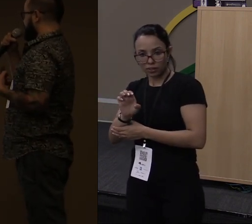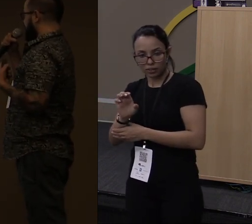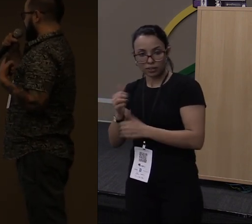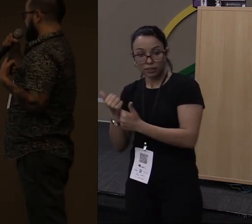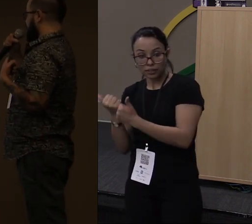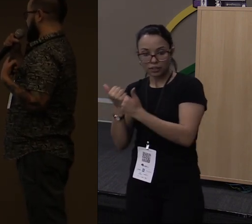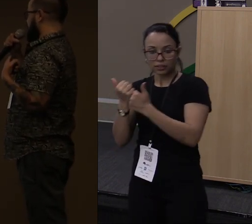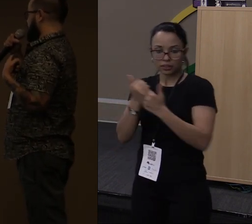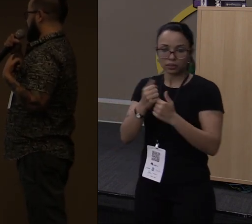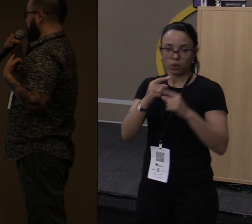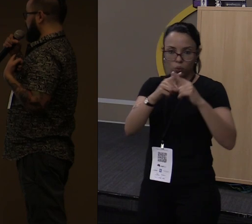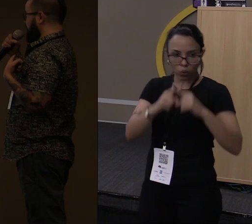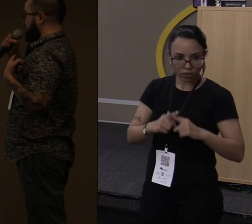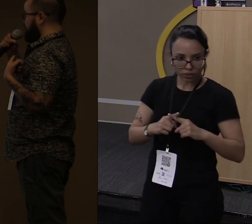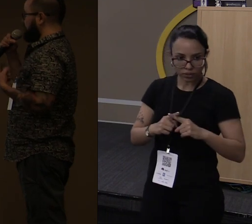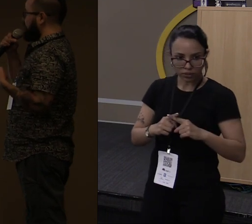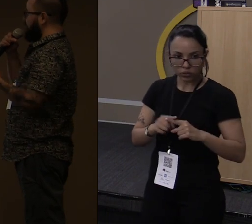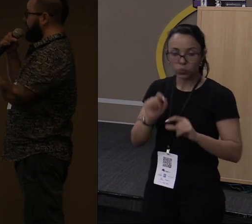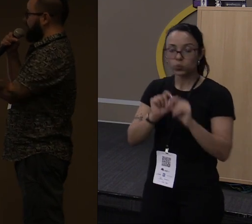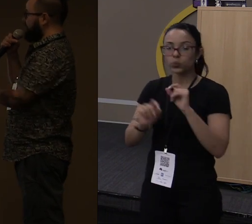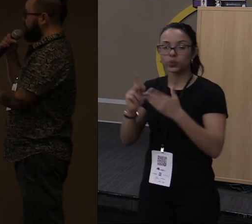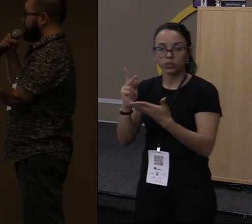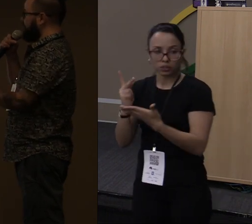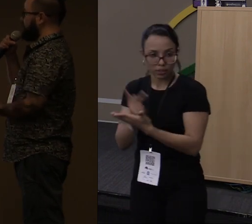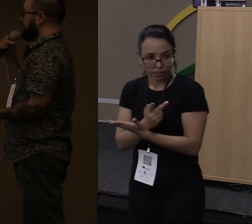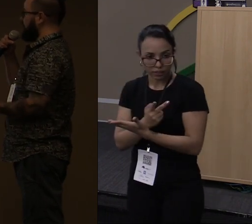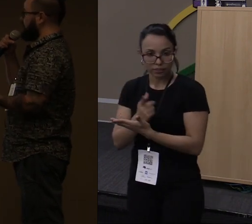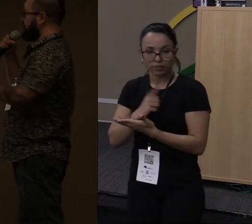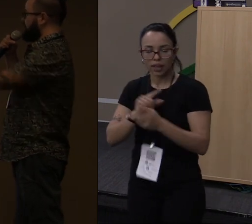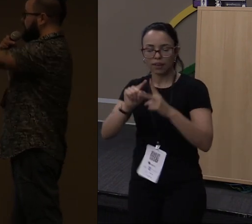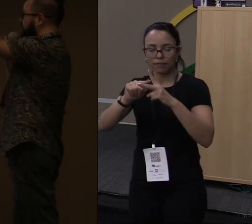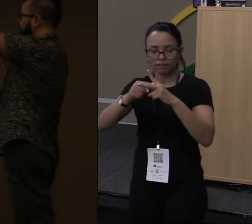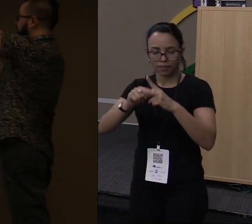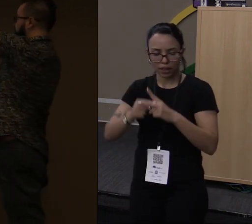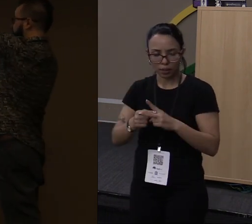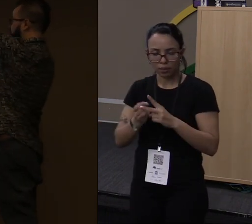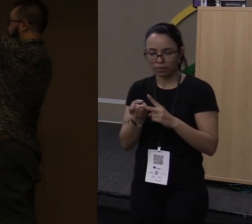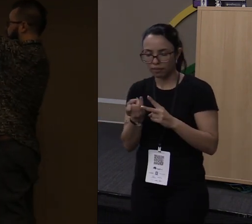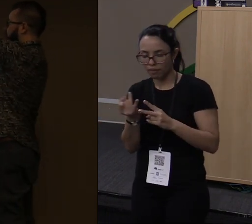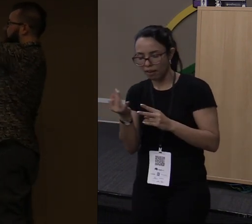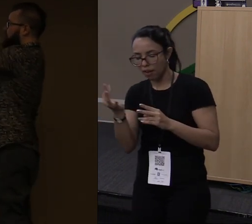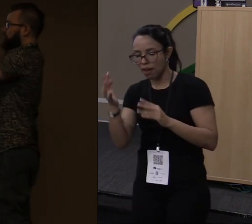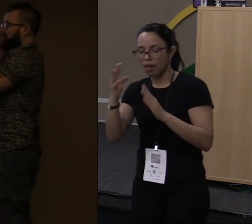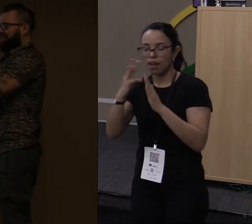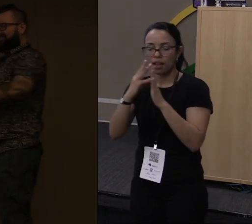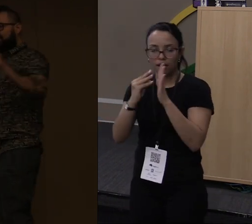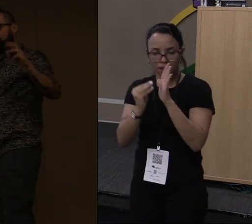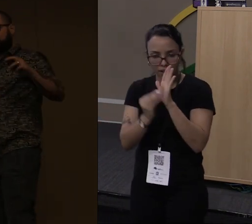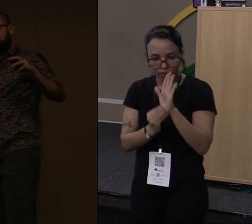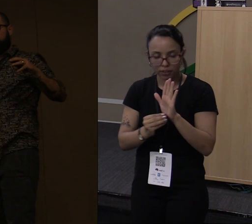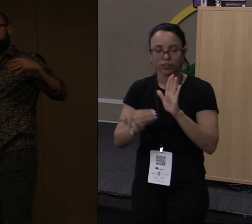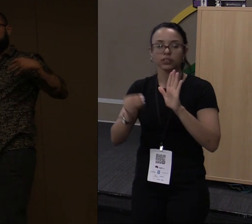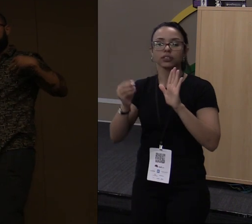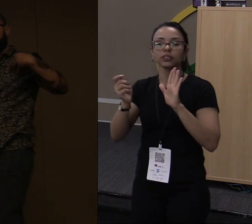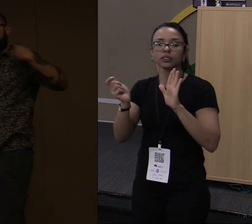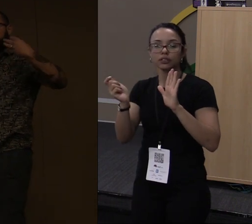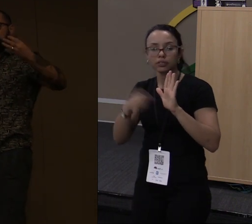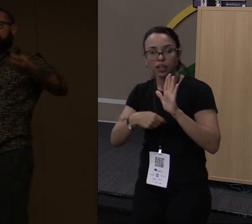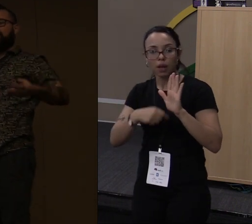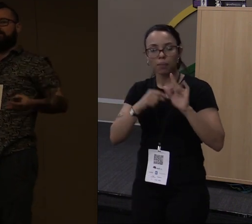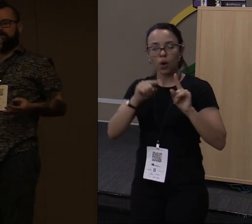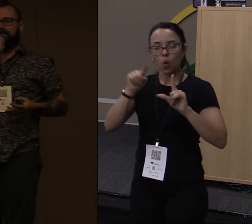O que acontece? Existem ferramentas em várias linguagens que permitem que você rode um linter para